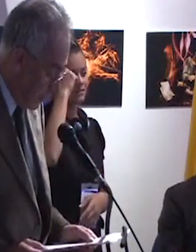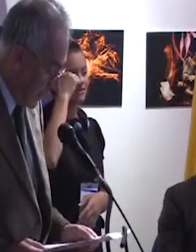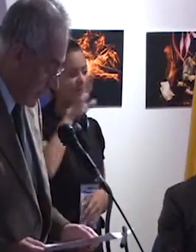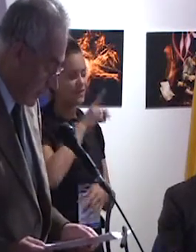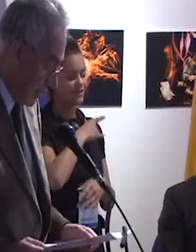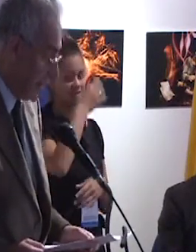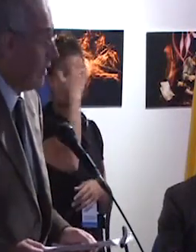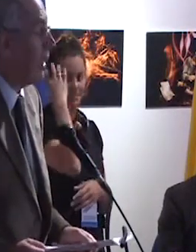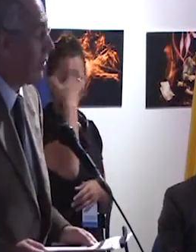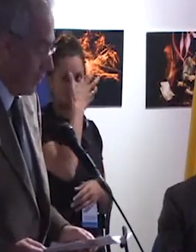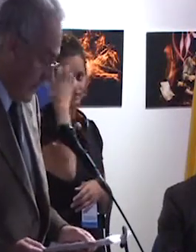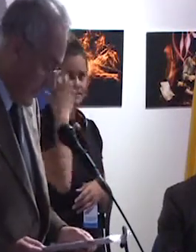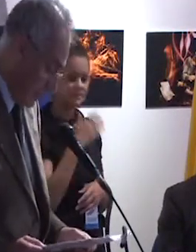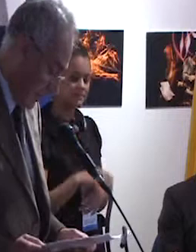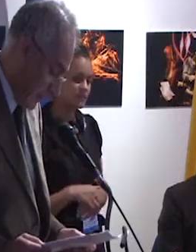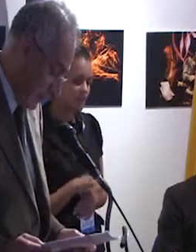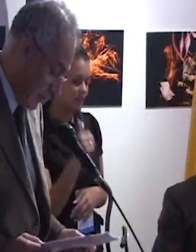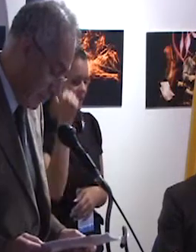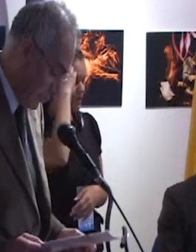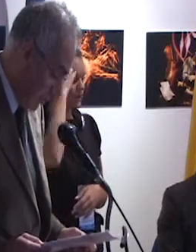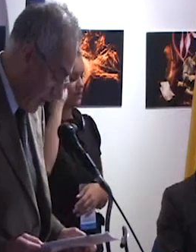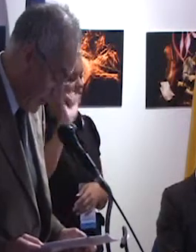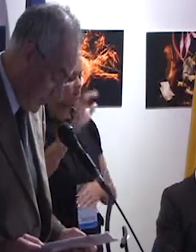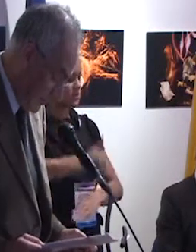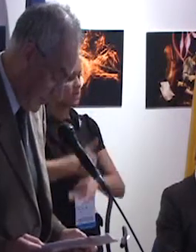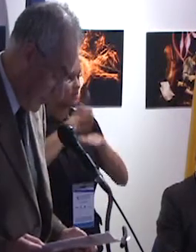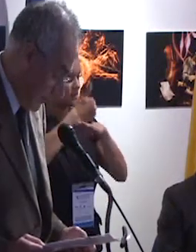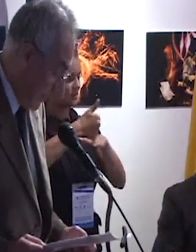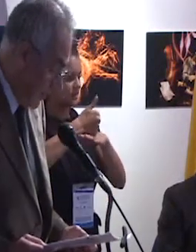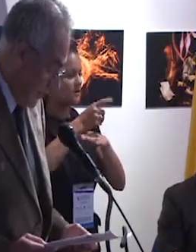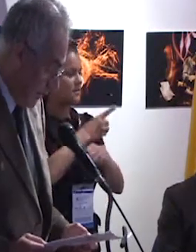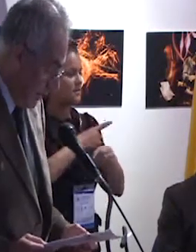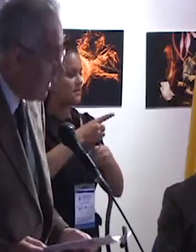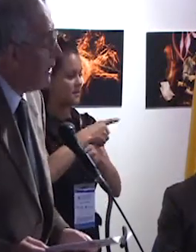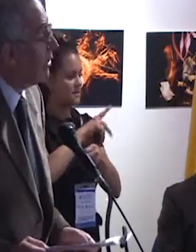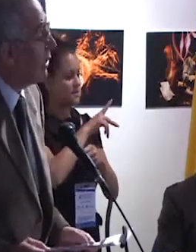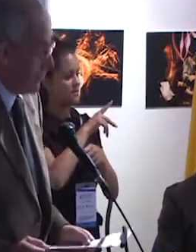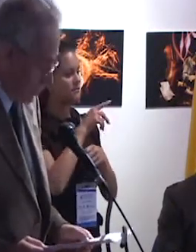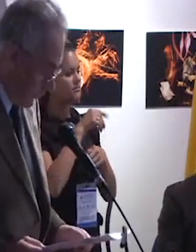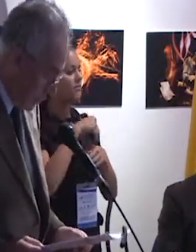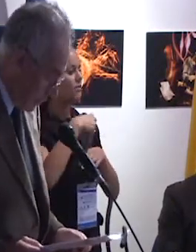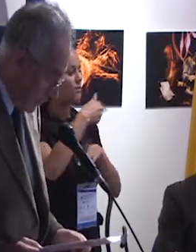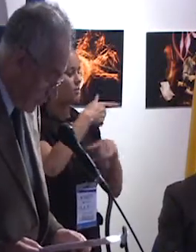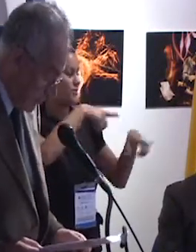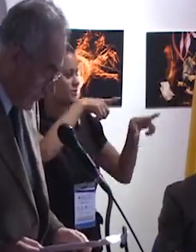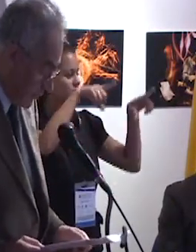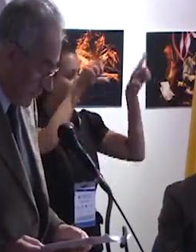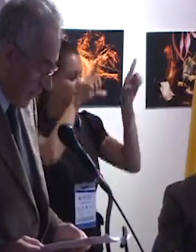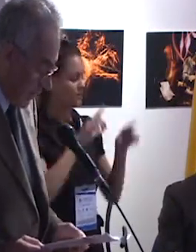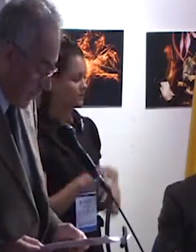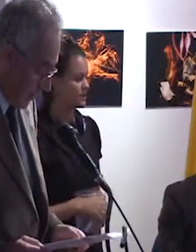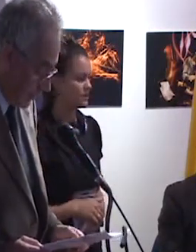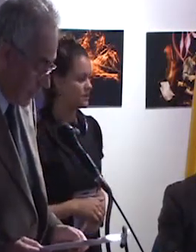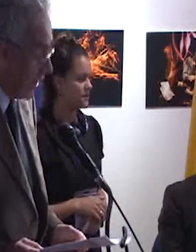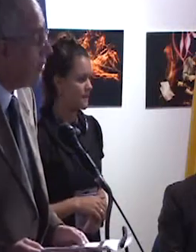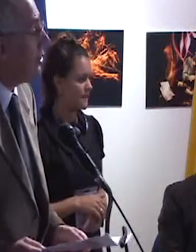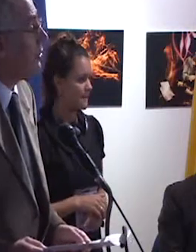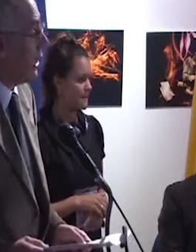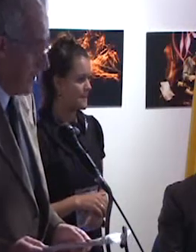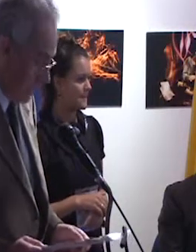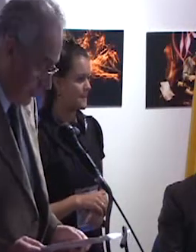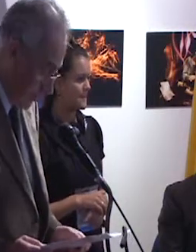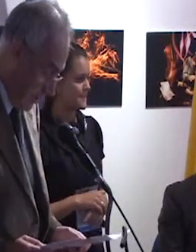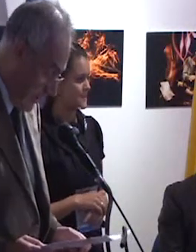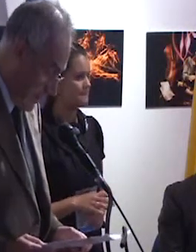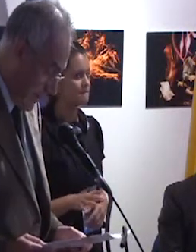la Facultad de Educación y directora del Departamento de Postgrado. Y nuestros votos, por supuesto, para que los resultados